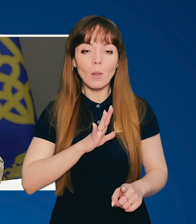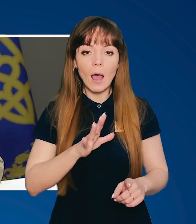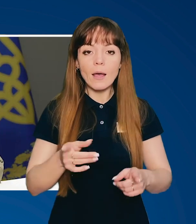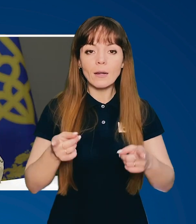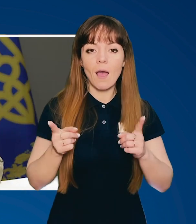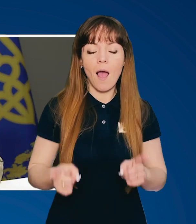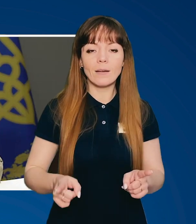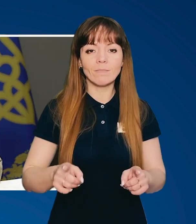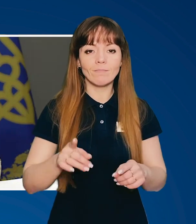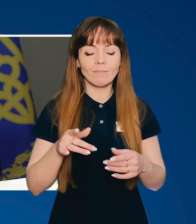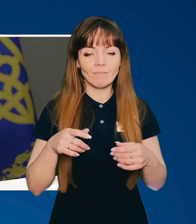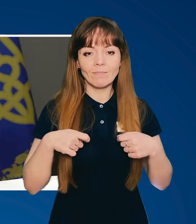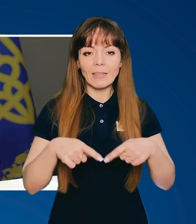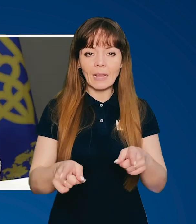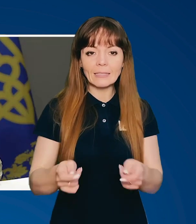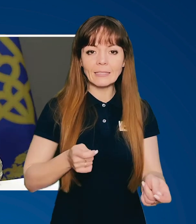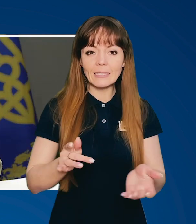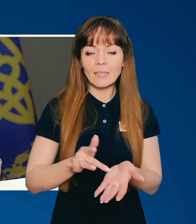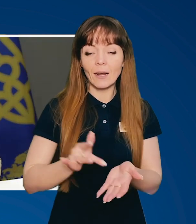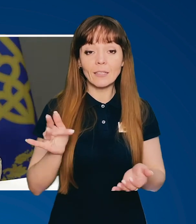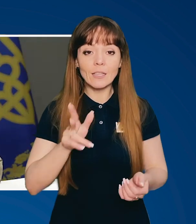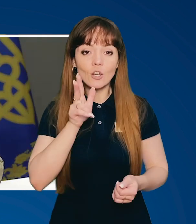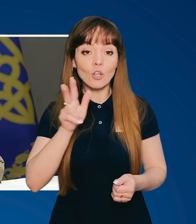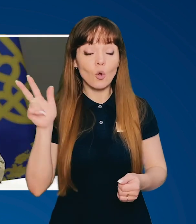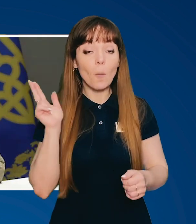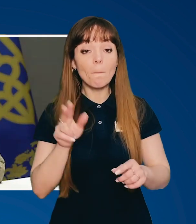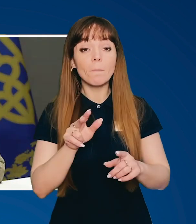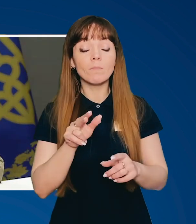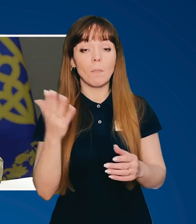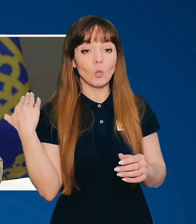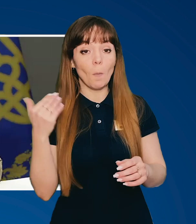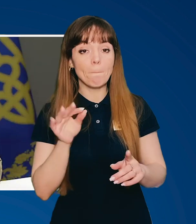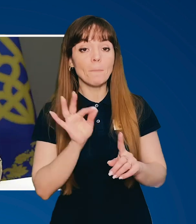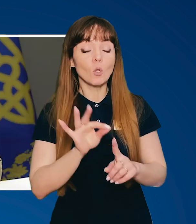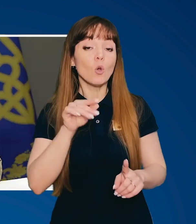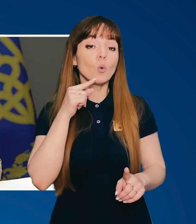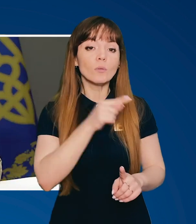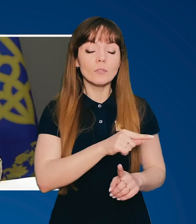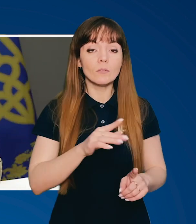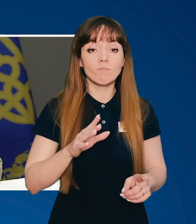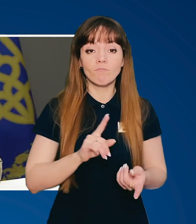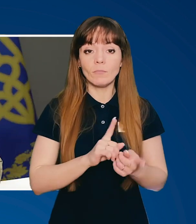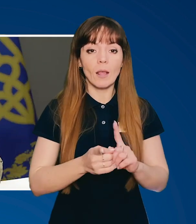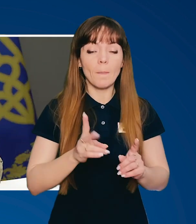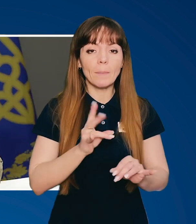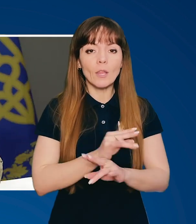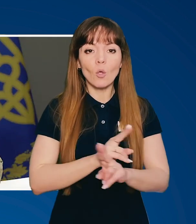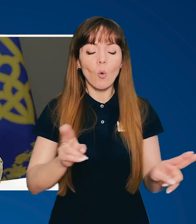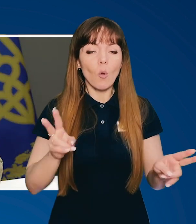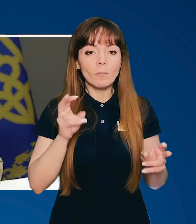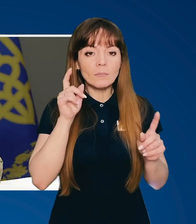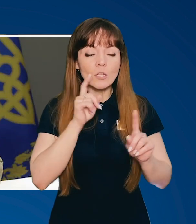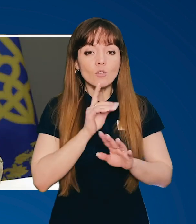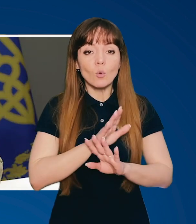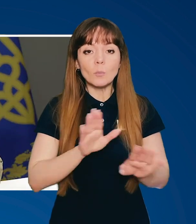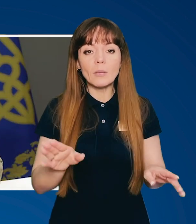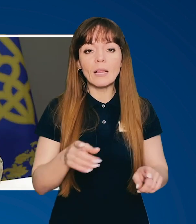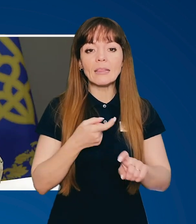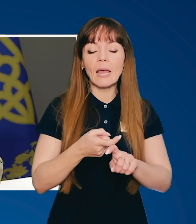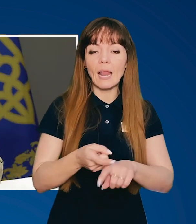була реальна децентралізація. Три роки тому метою Росії стала нікому не зрозуміла денацифікація.